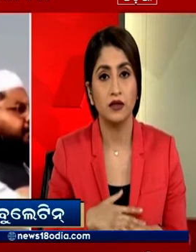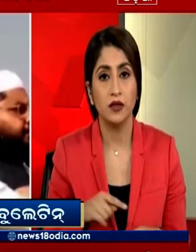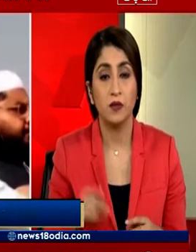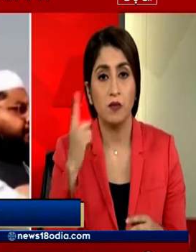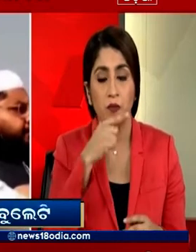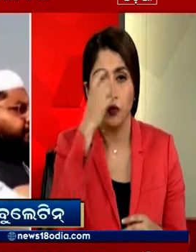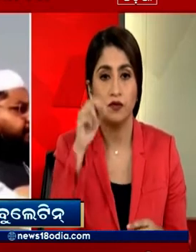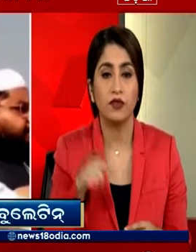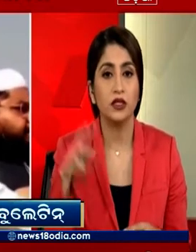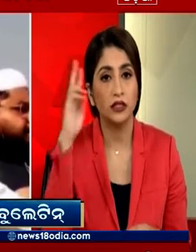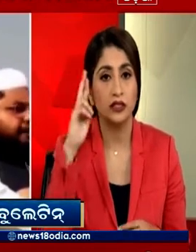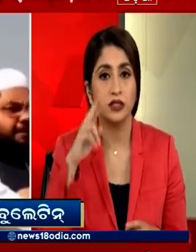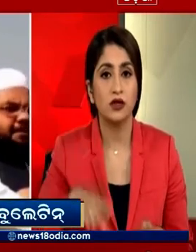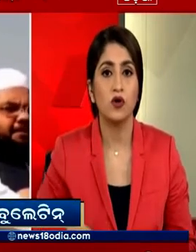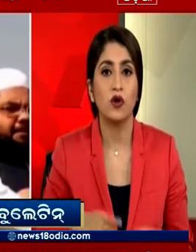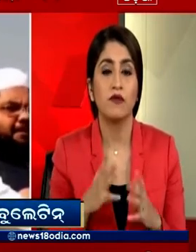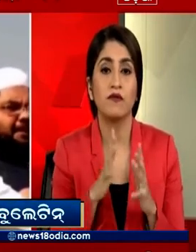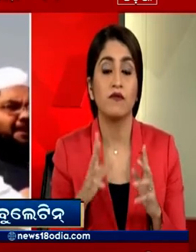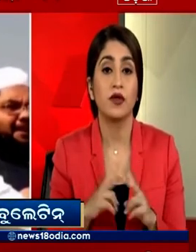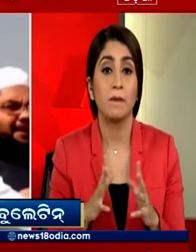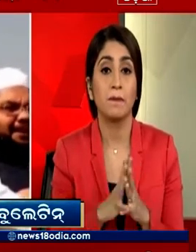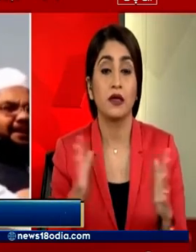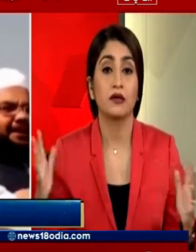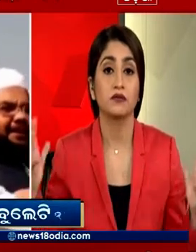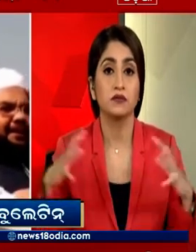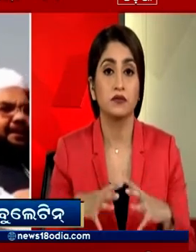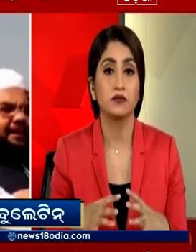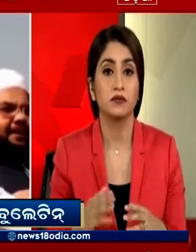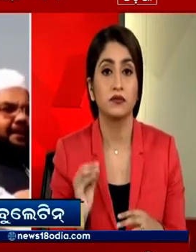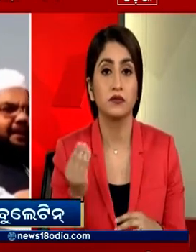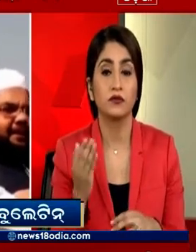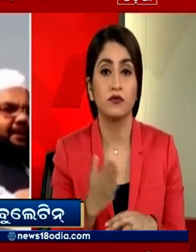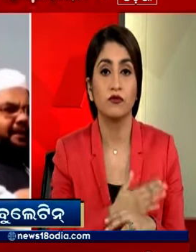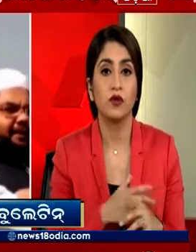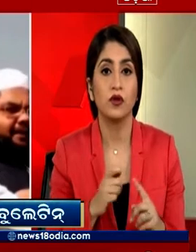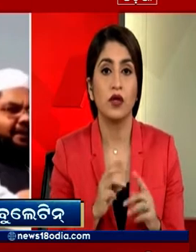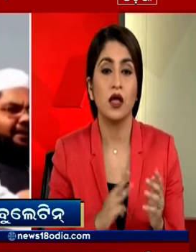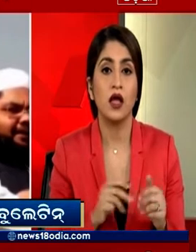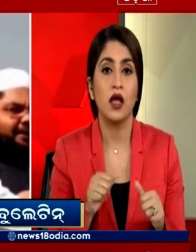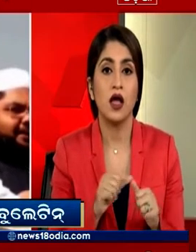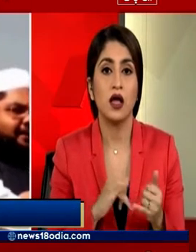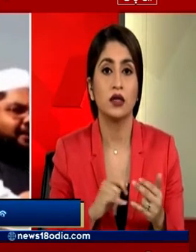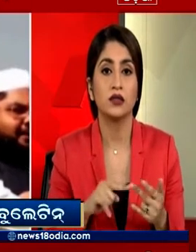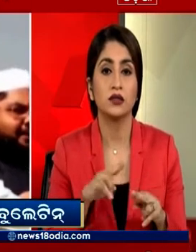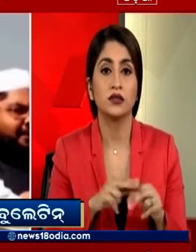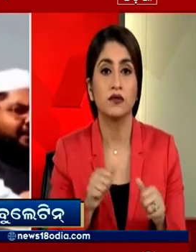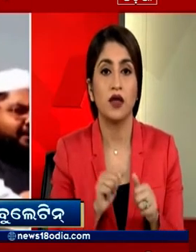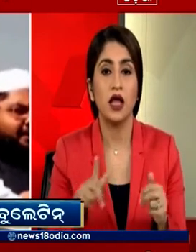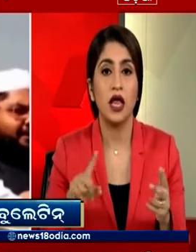वजह से ये रेली और भी बड़ी हो गई पुर्व राष्टपती आसिफ अली जरदारी के बेटे और पाकिस्तान पीपल्स